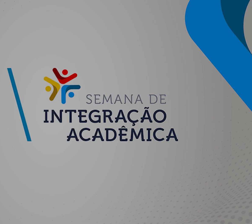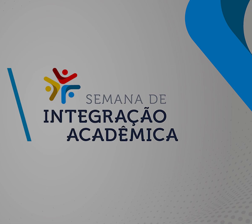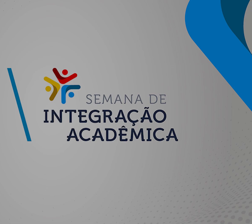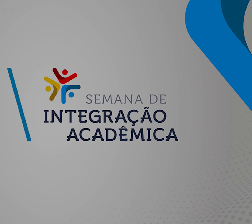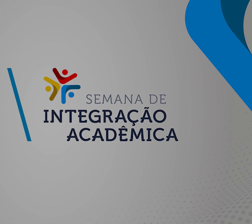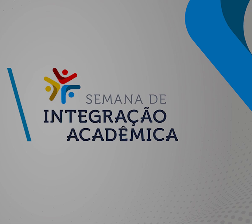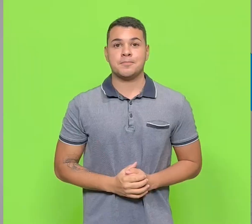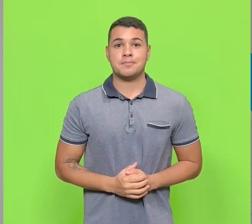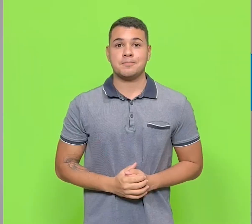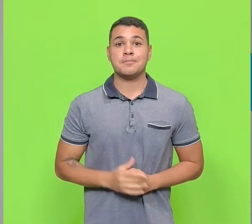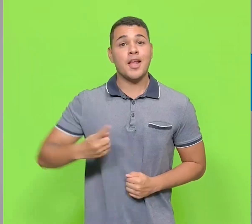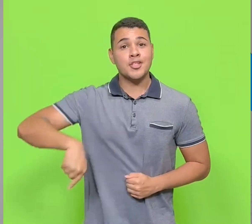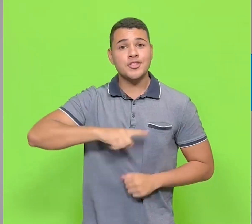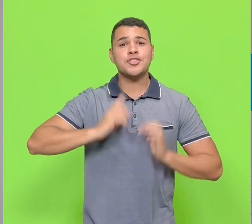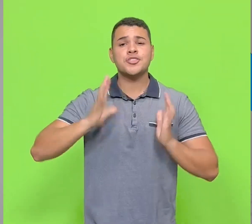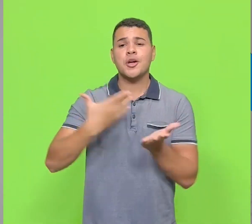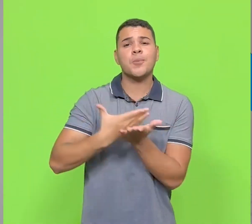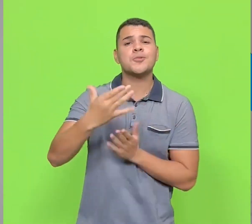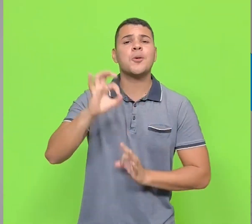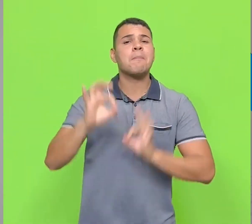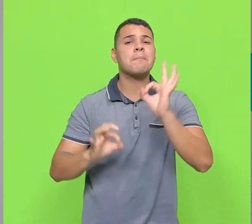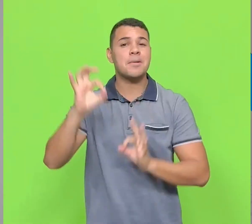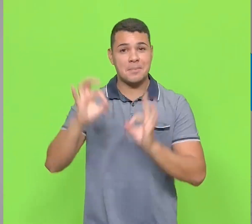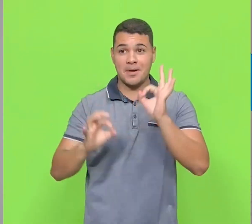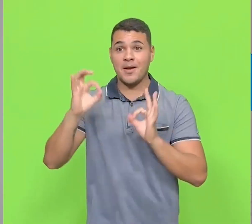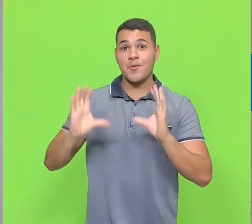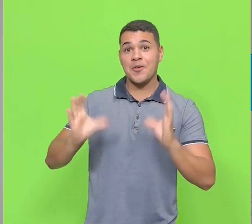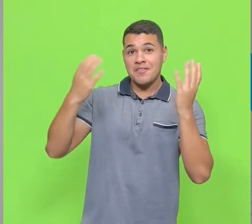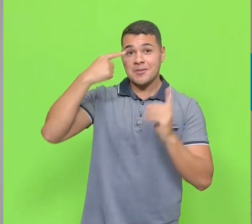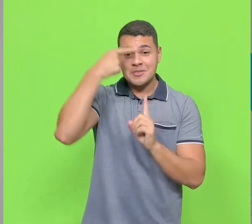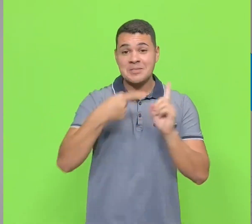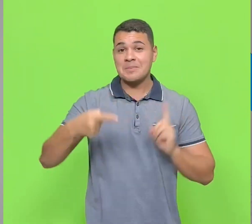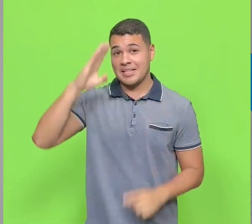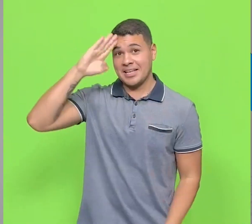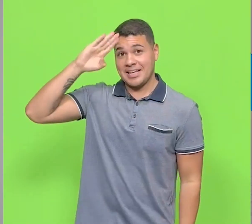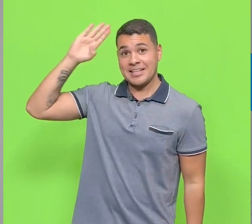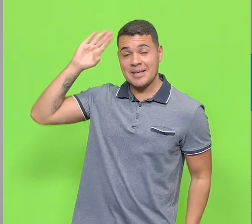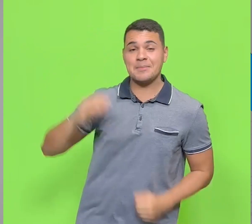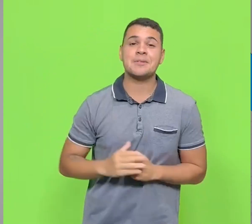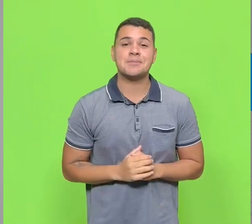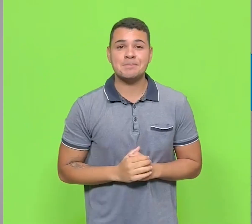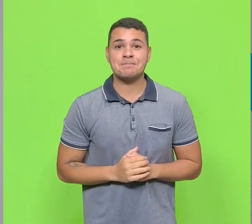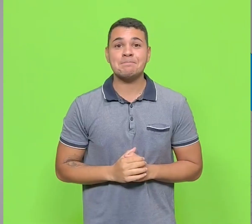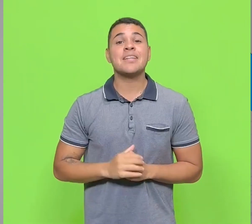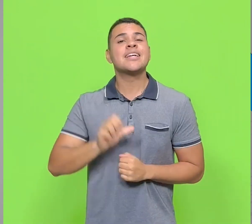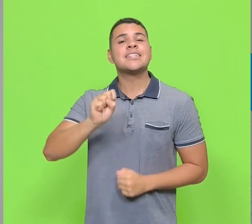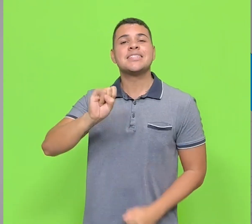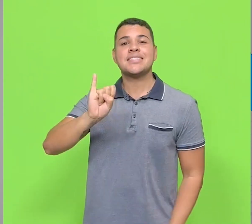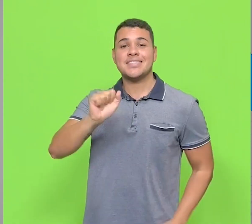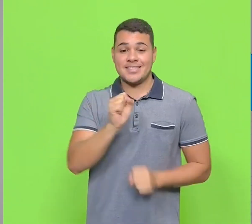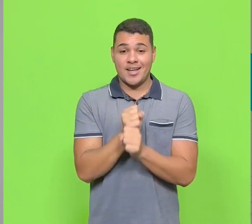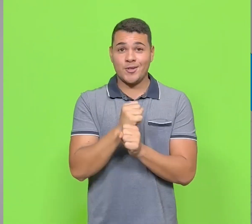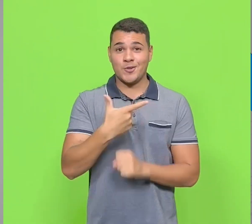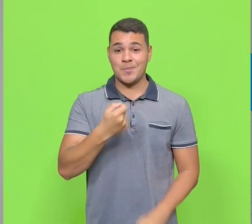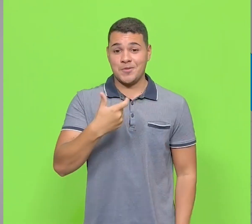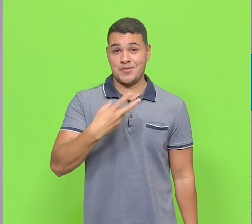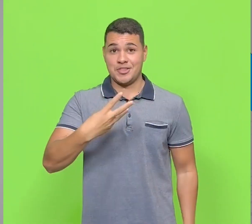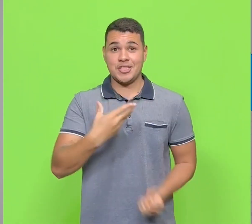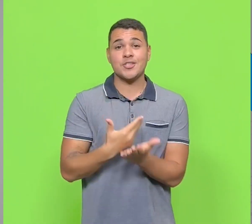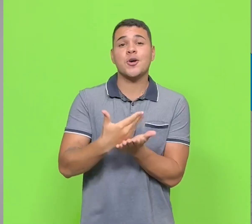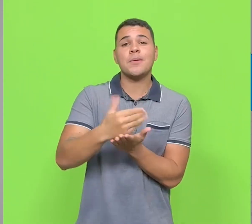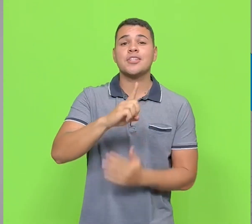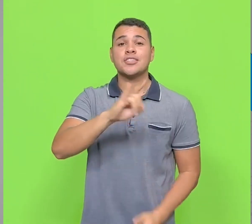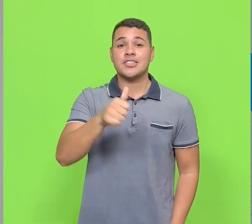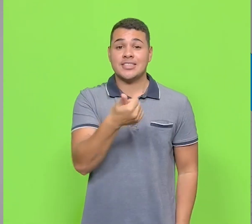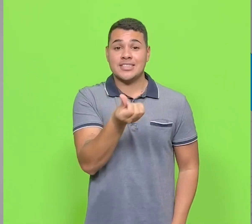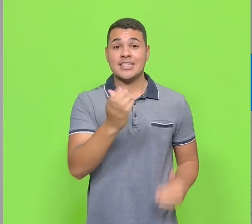Os preparativos para a Semana de Integração Acadêmica estão a todo vapor. Então anota aí na agenda. A CIE 2023 será entre os